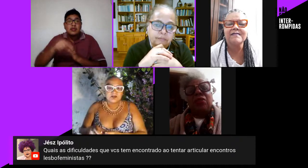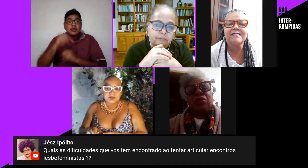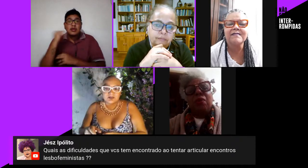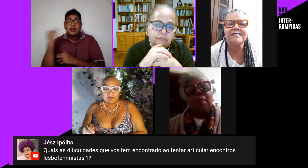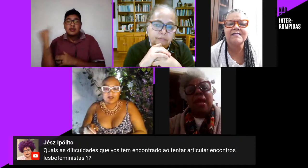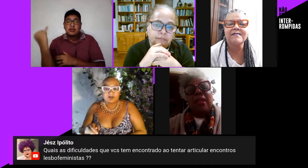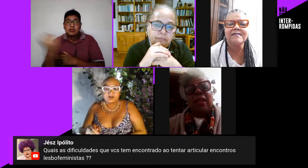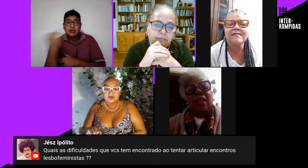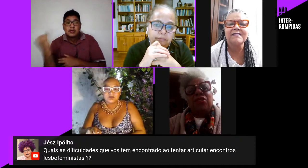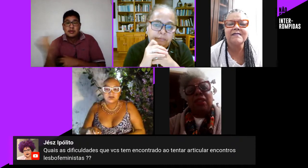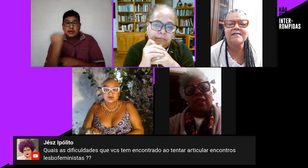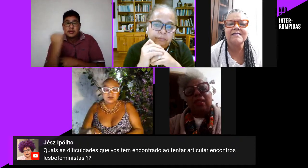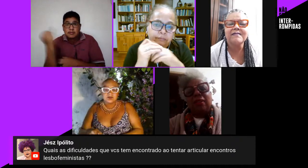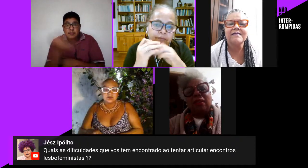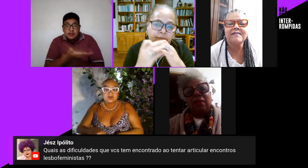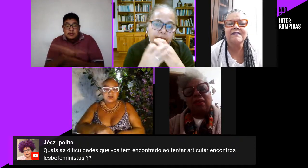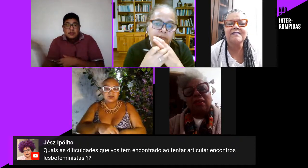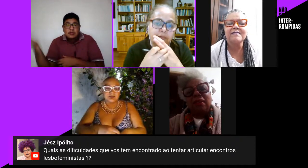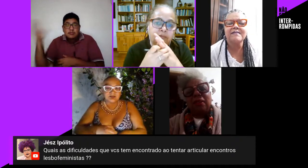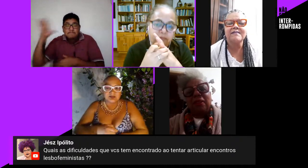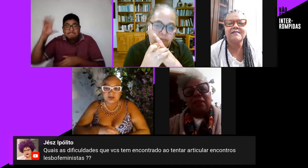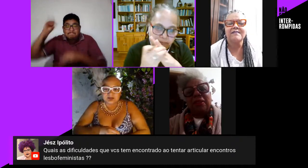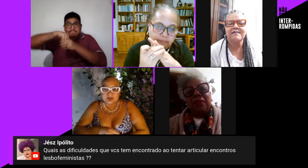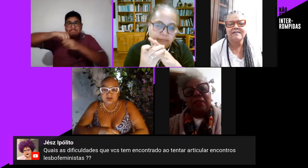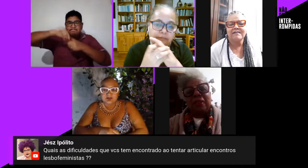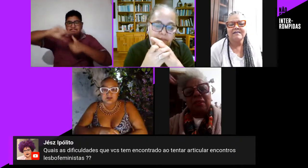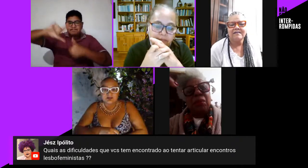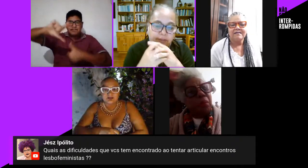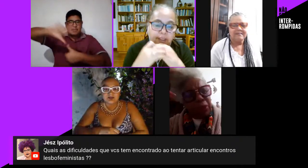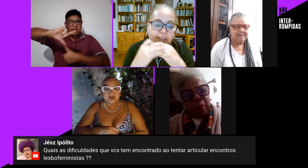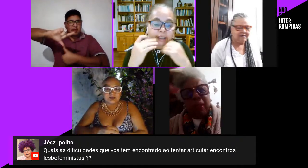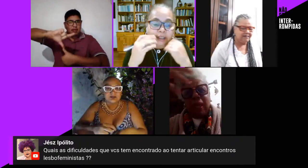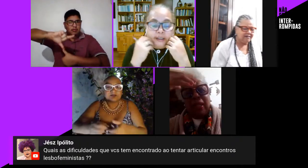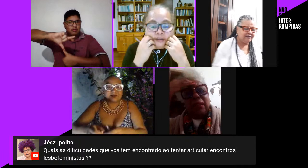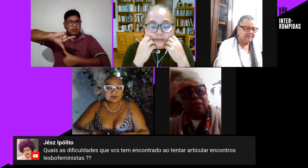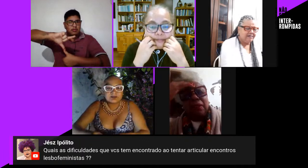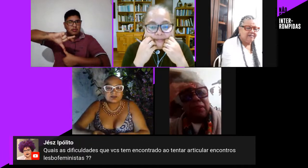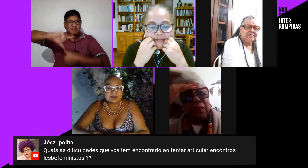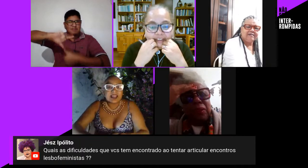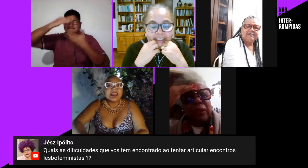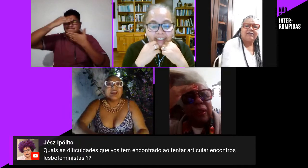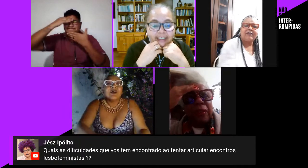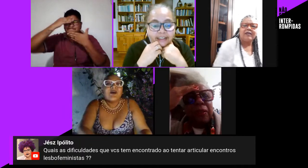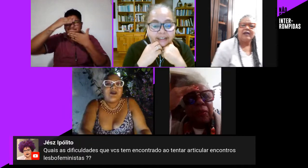disso numa América Latina muito obrigada